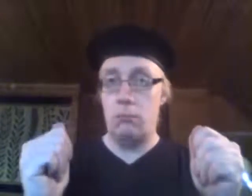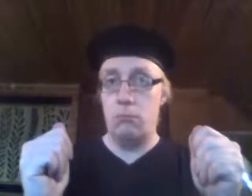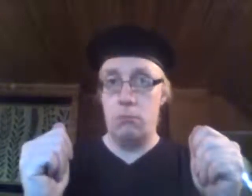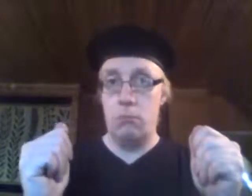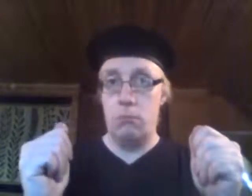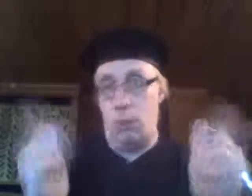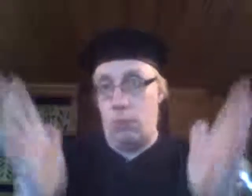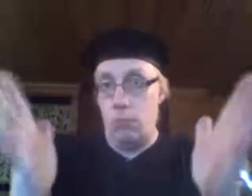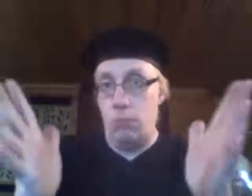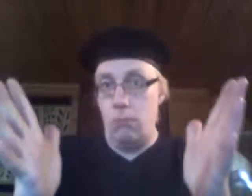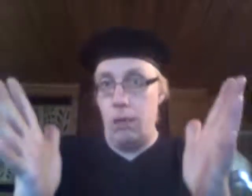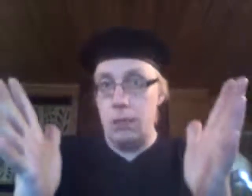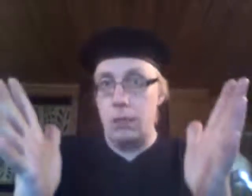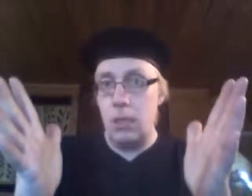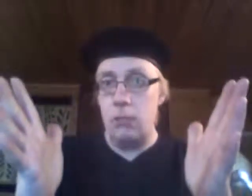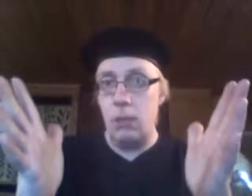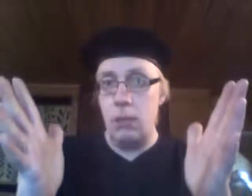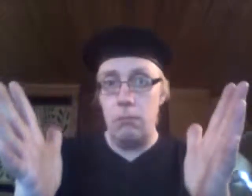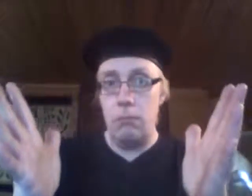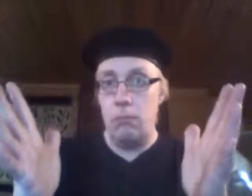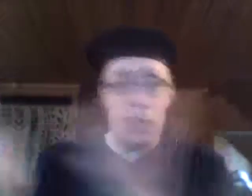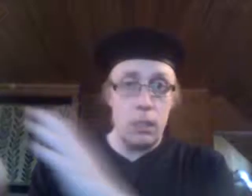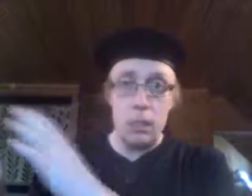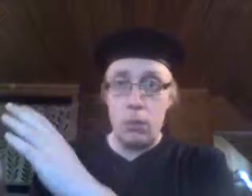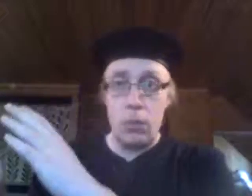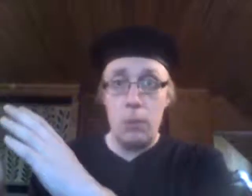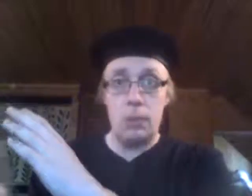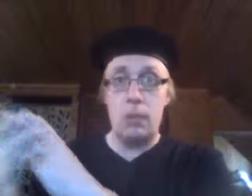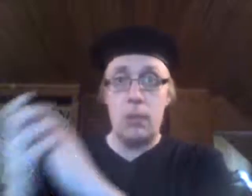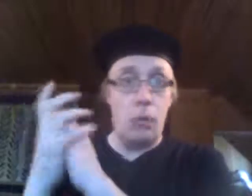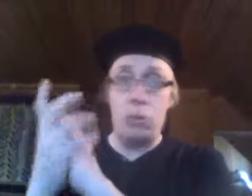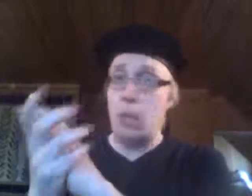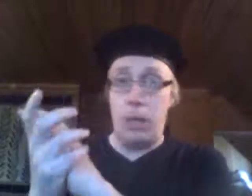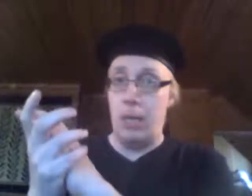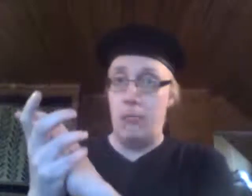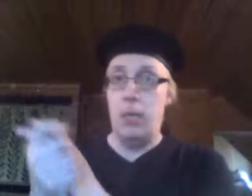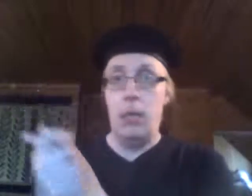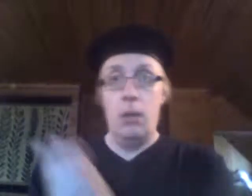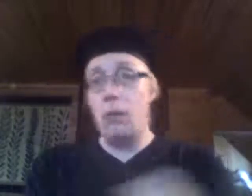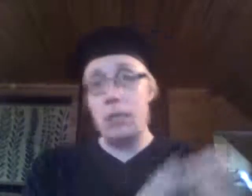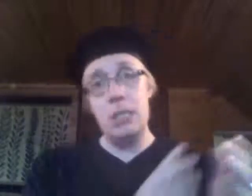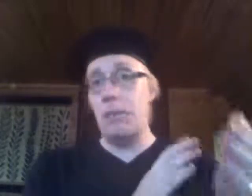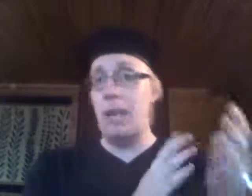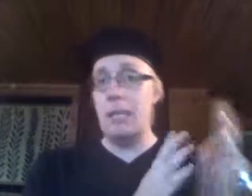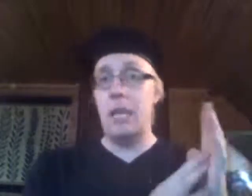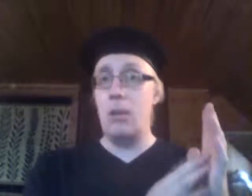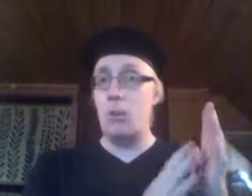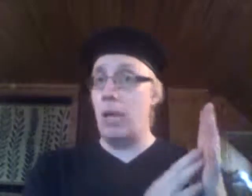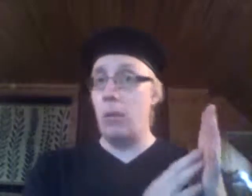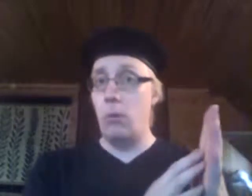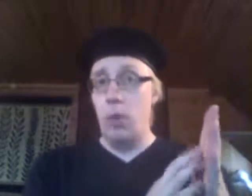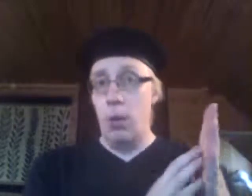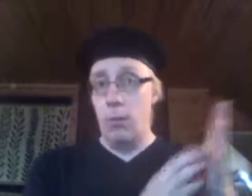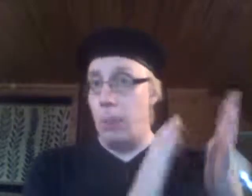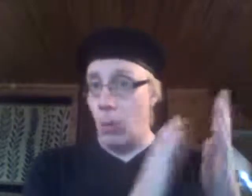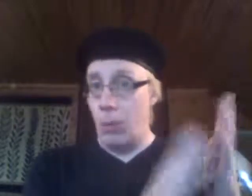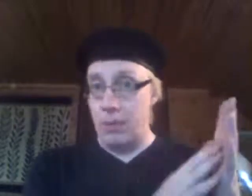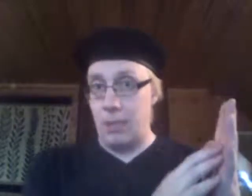Koska, no, erityisesti sanottuna kaikki se kotimaassa sitä haukutaan pahemmin. Luulen, että se välittää jonkun pikku maan pormestari,